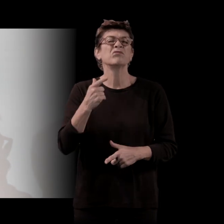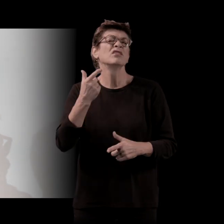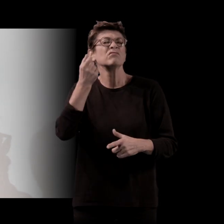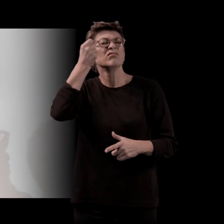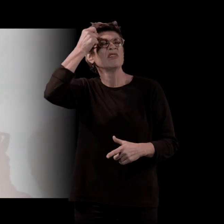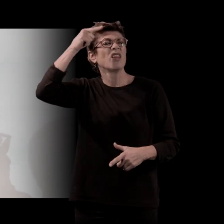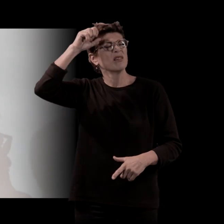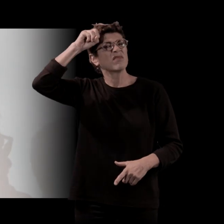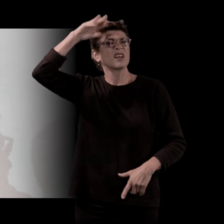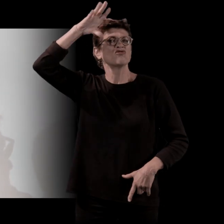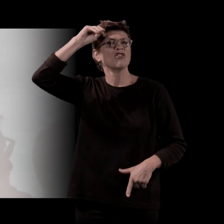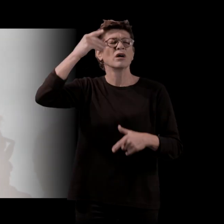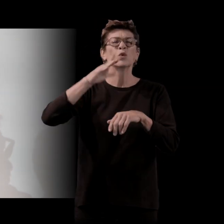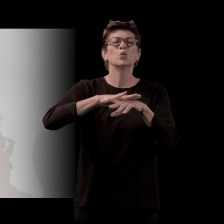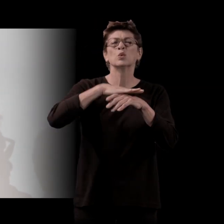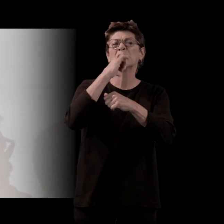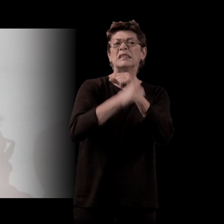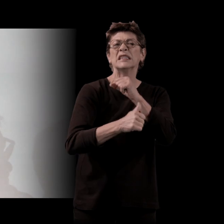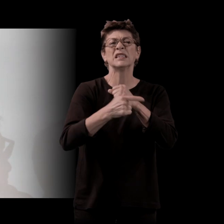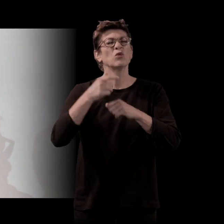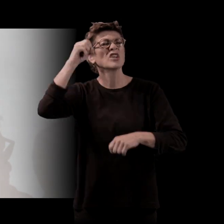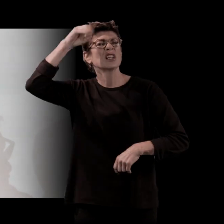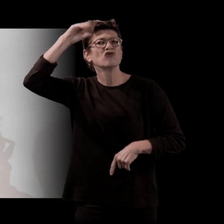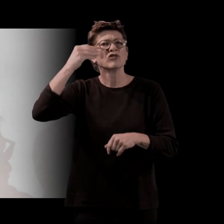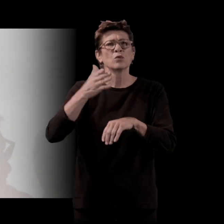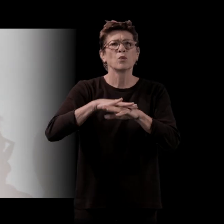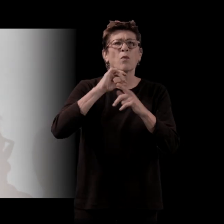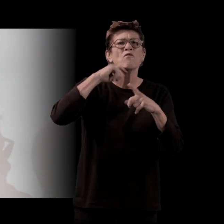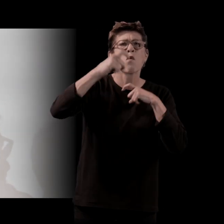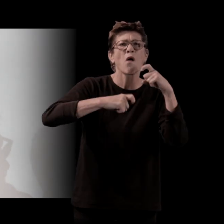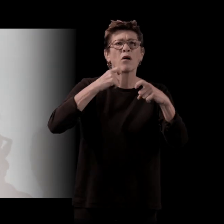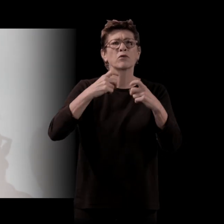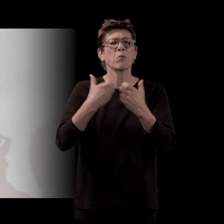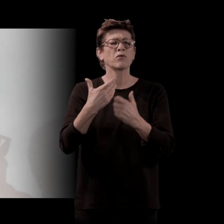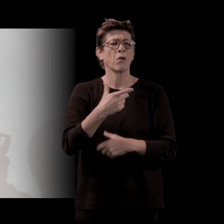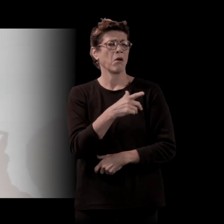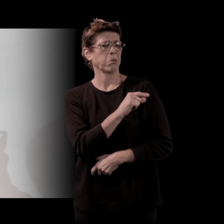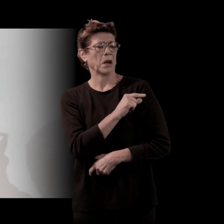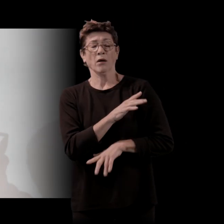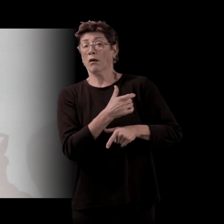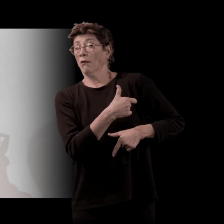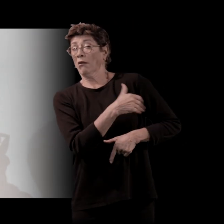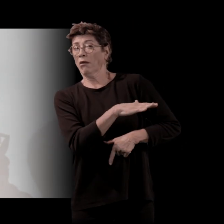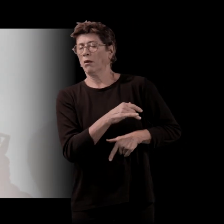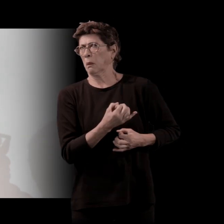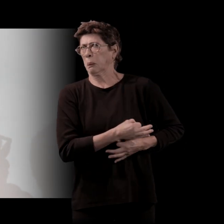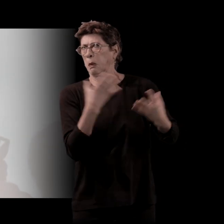la violence aussi.'est-à-dire que les gens qui ne vont pas vers le polar, souvent, ils craignent un excès de brutalité qui serait au-dessus de leur force.